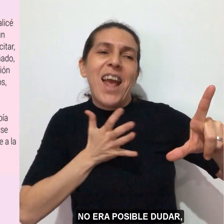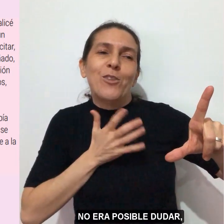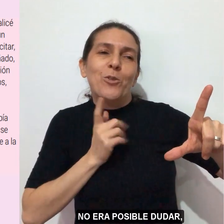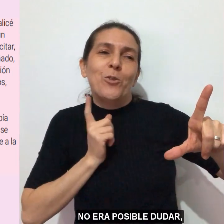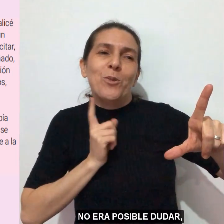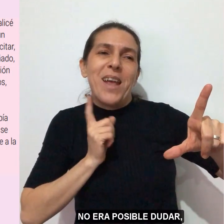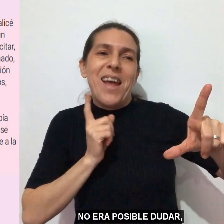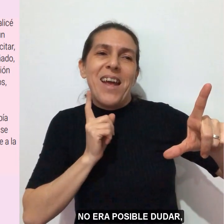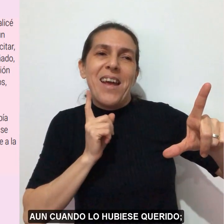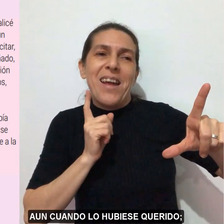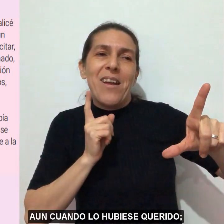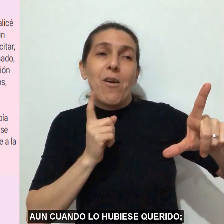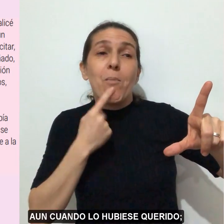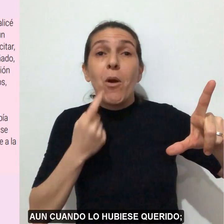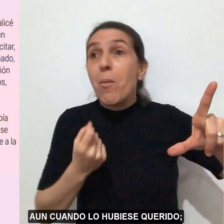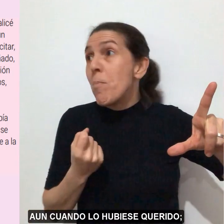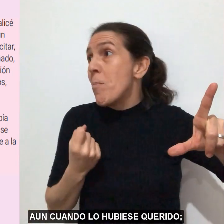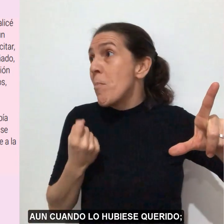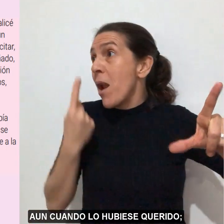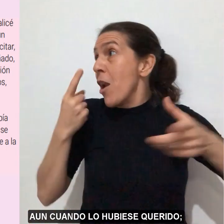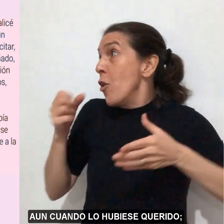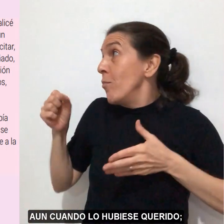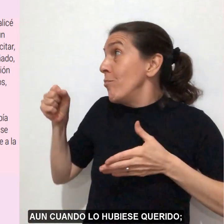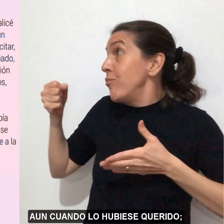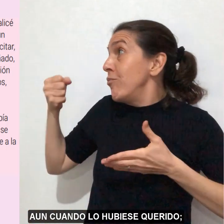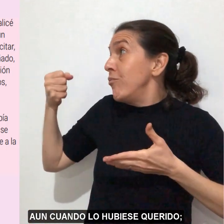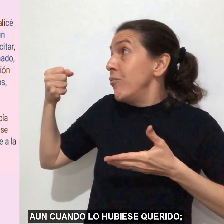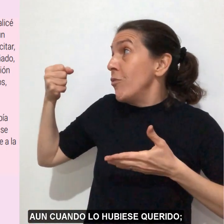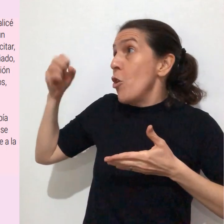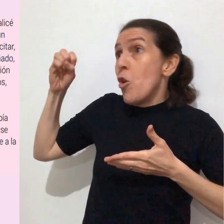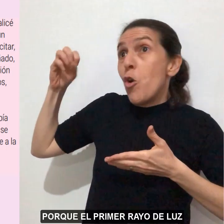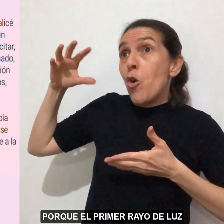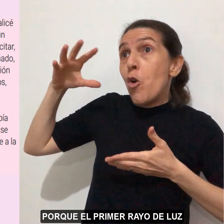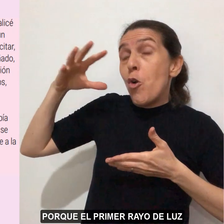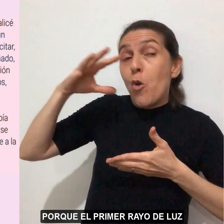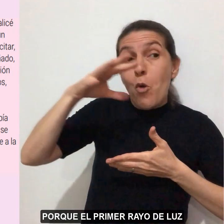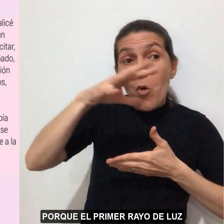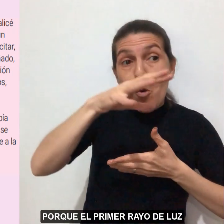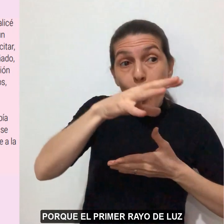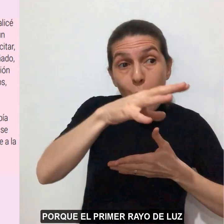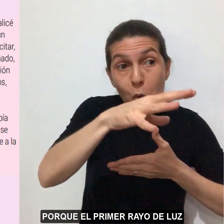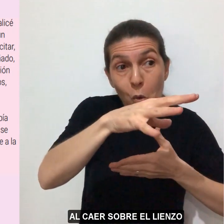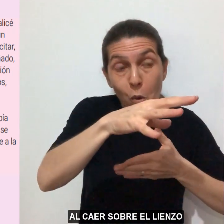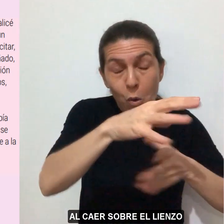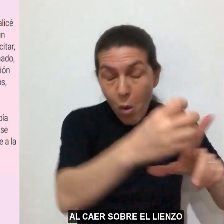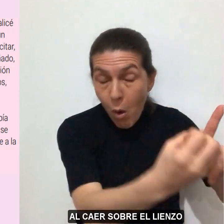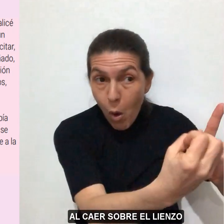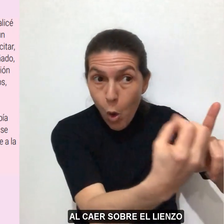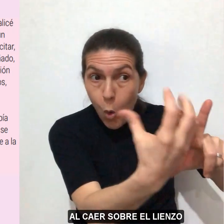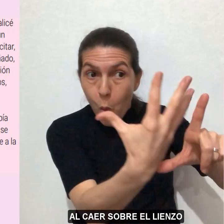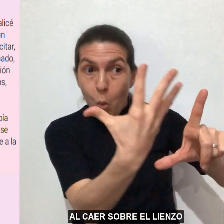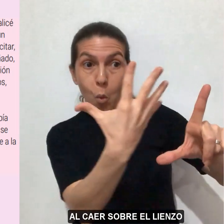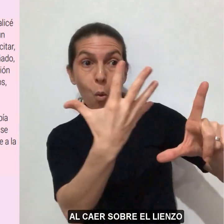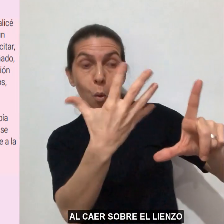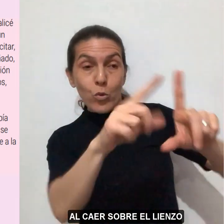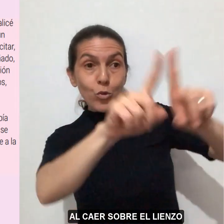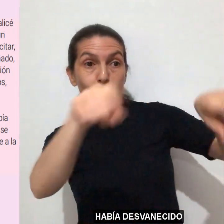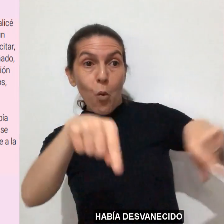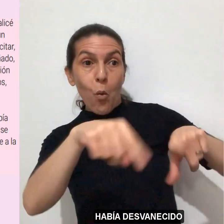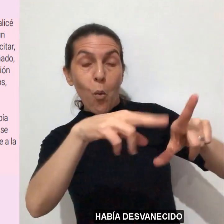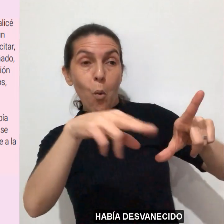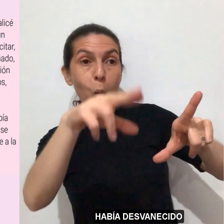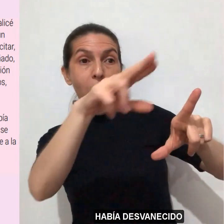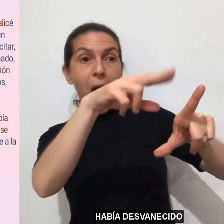posible dudar, aun cuando lo hubiese querido. Porque el primer rayo de luz a caer sobre el lienzo